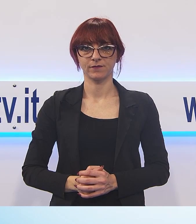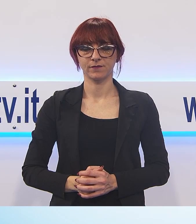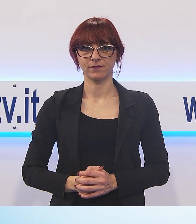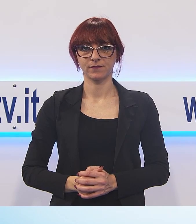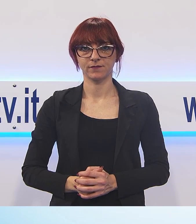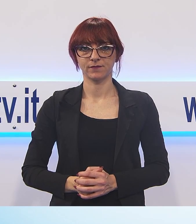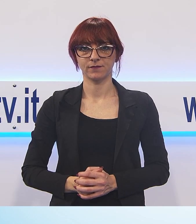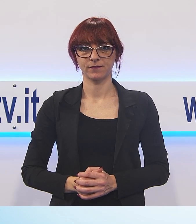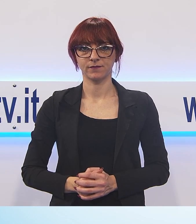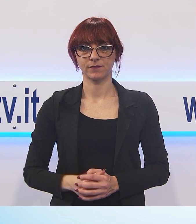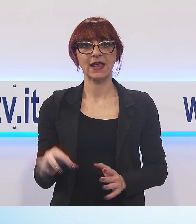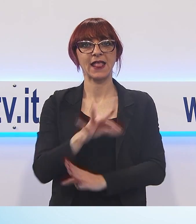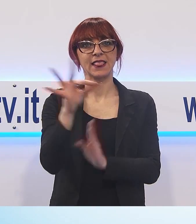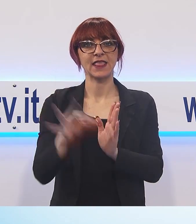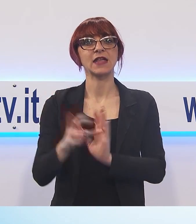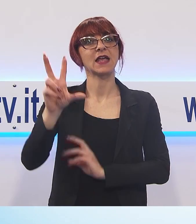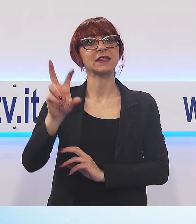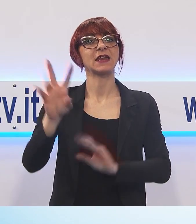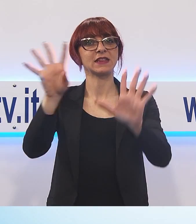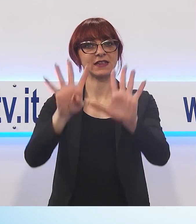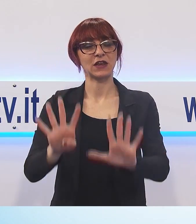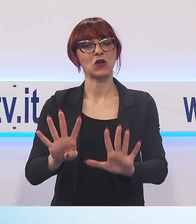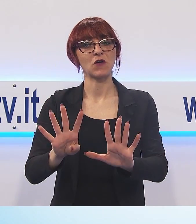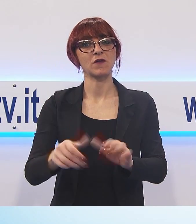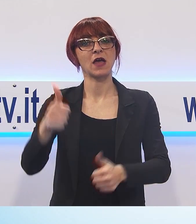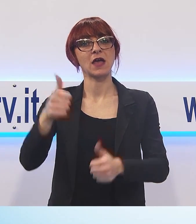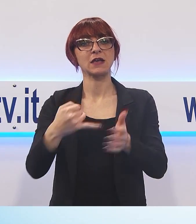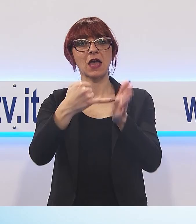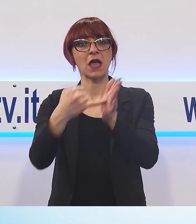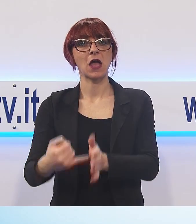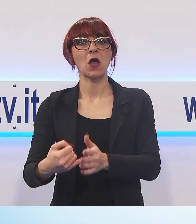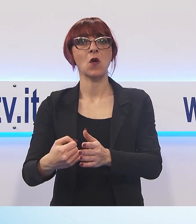Il 30 novembre, la finalissima del Barzellettiere.